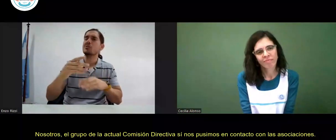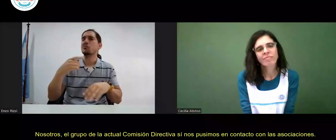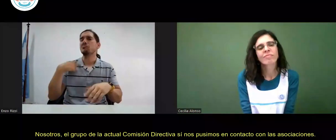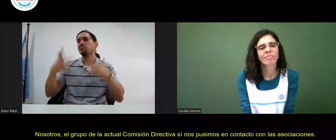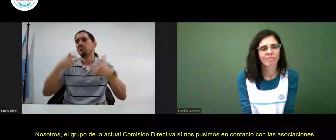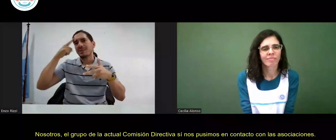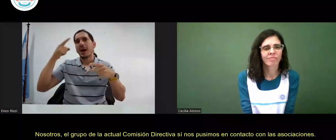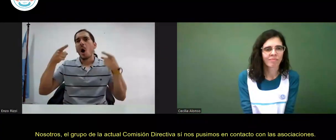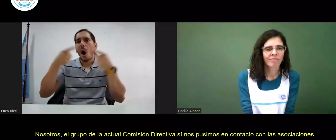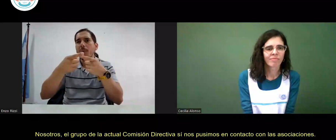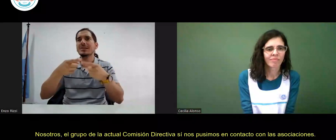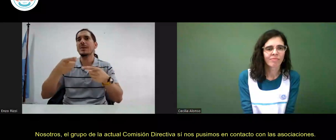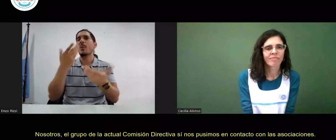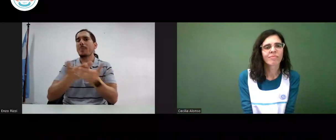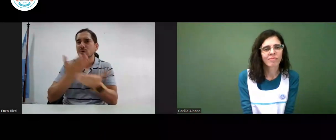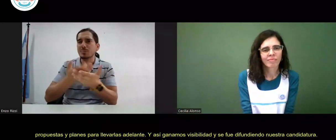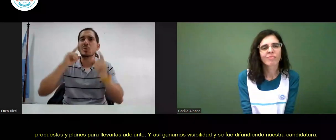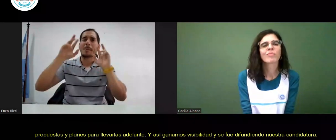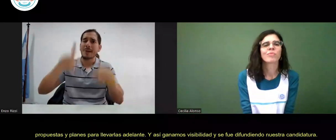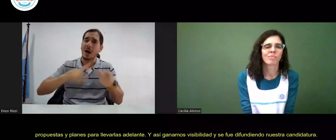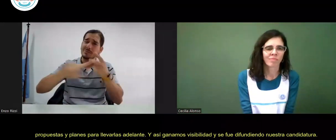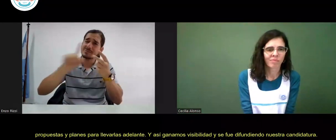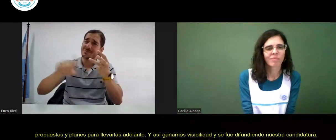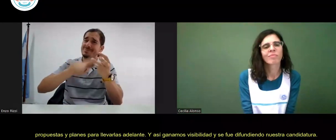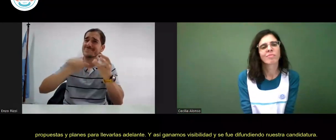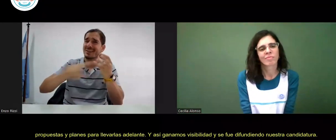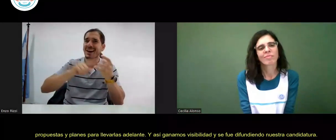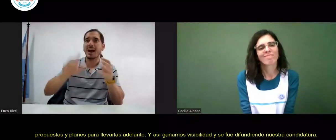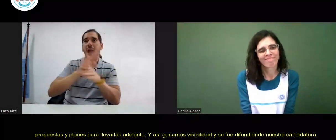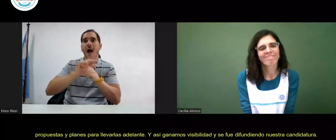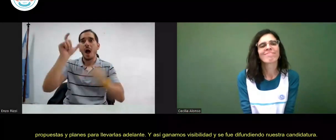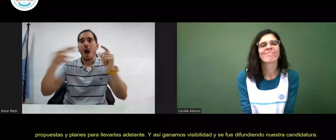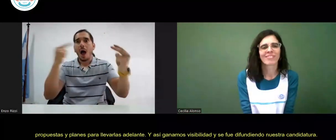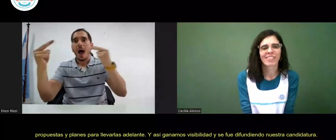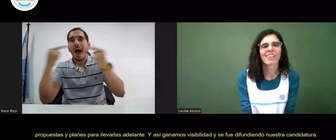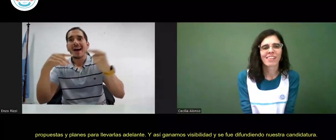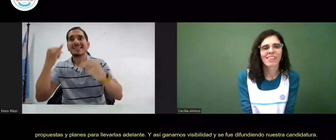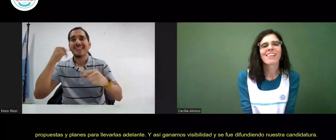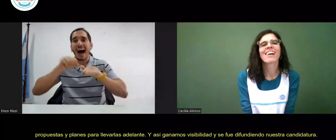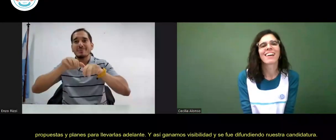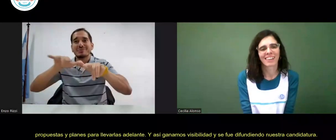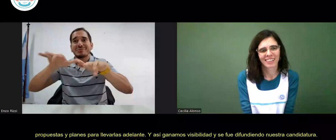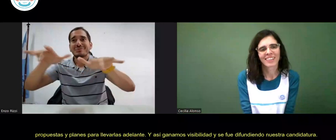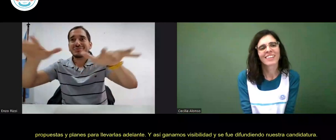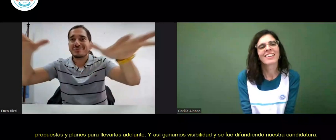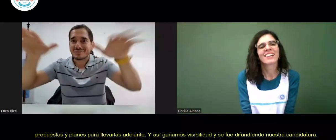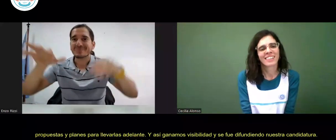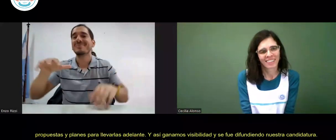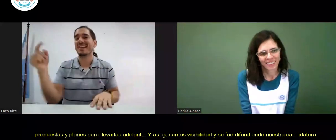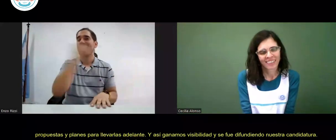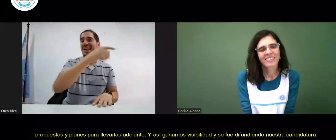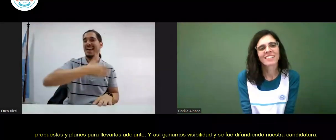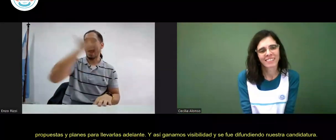personalmente, contando nuestros objetivos, propuestas y planes para llevarlas adelante. Y así ganamos visibilidad y se fue